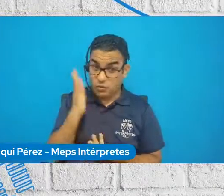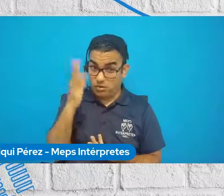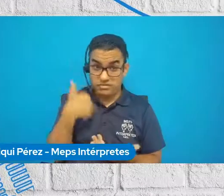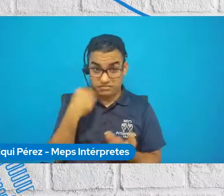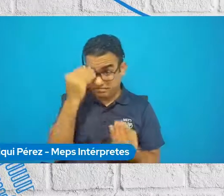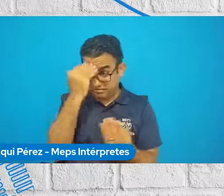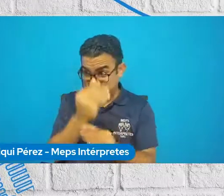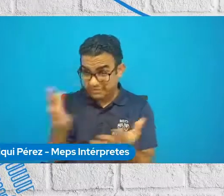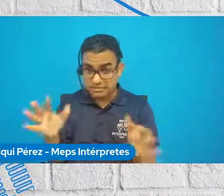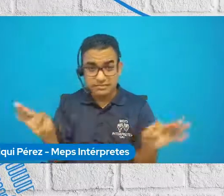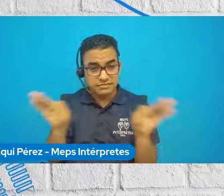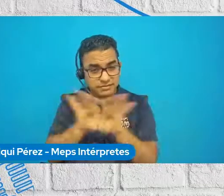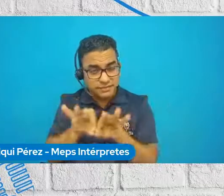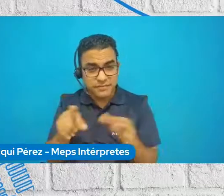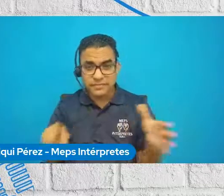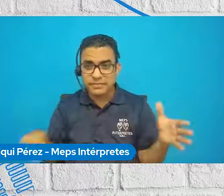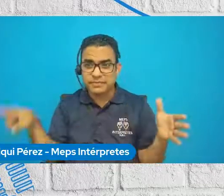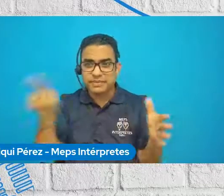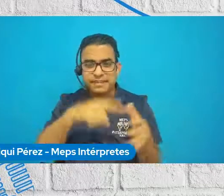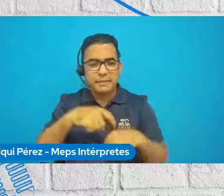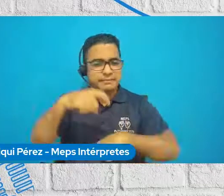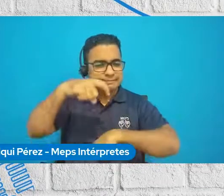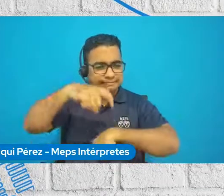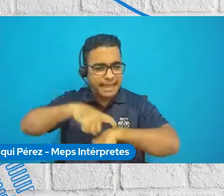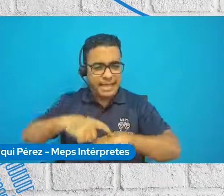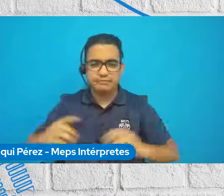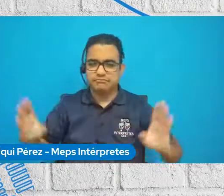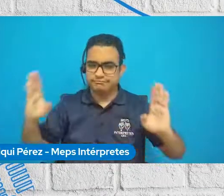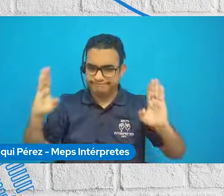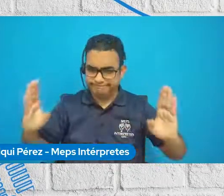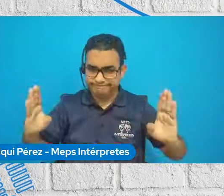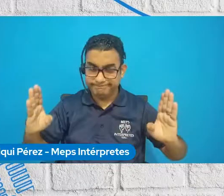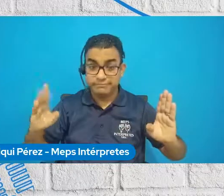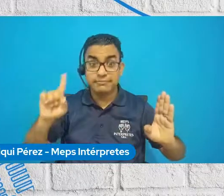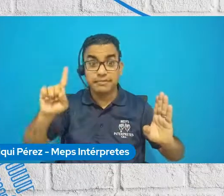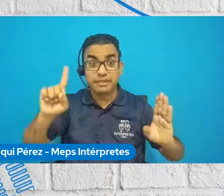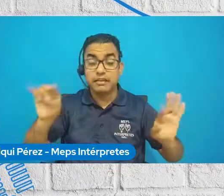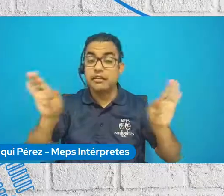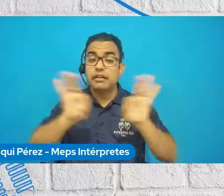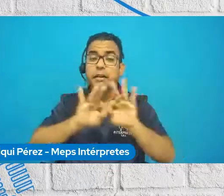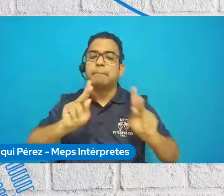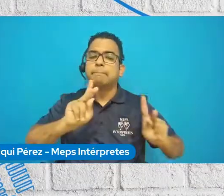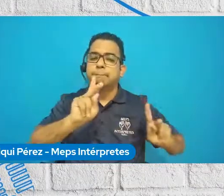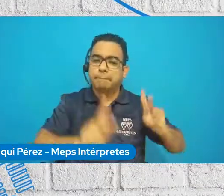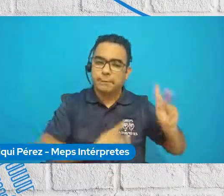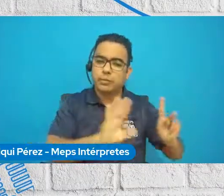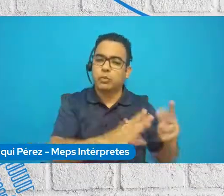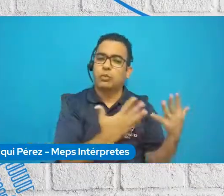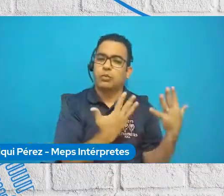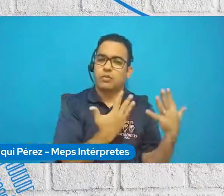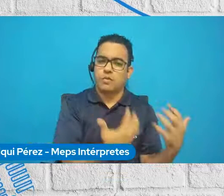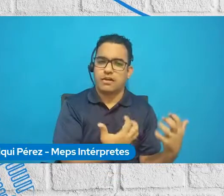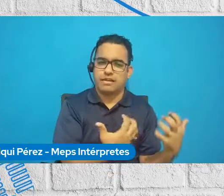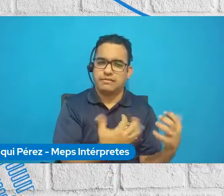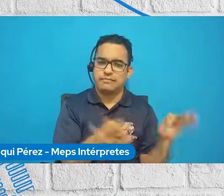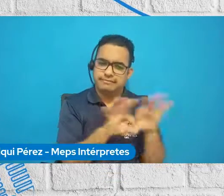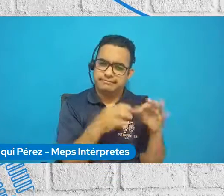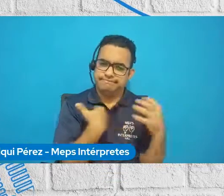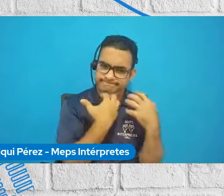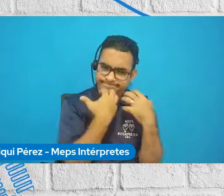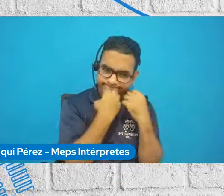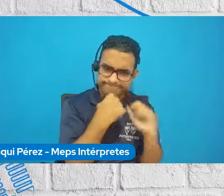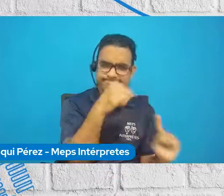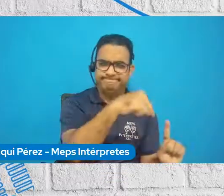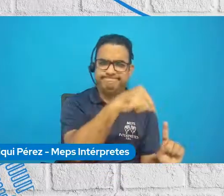tenemos recursos limitados y un tiempo determinado. Pero lo que siempre sobra es la voluntad de las personas, ¿no? Y la voluntad de los voluntarios. Y es que te